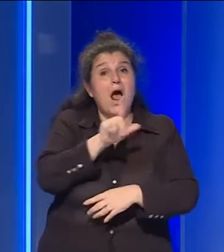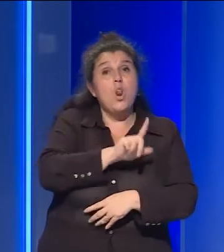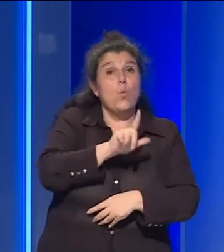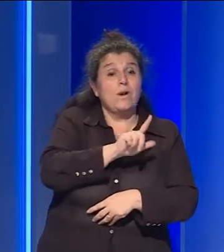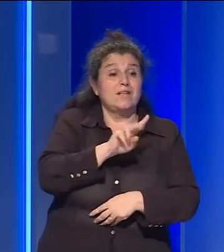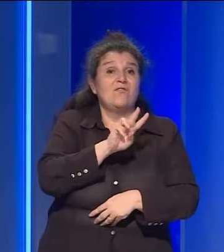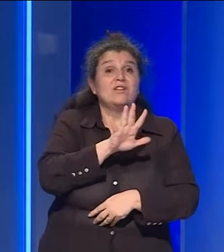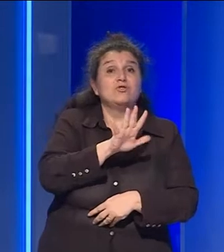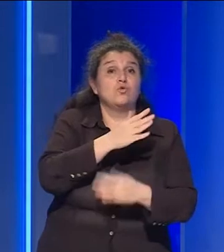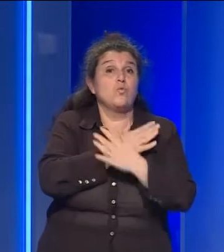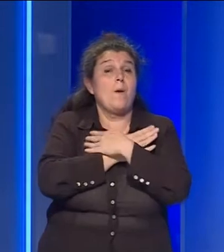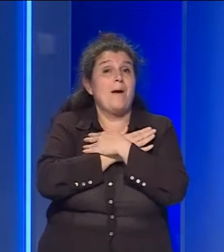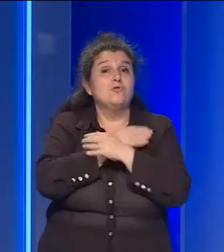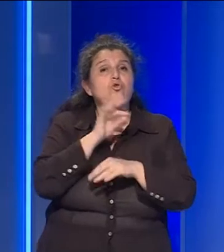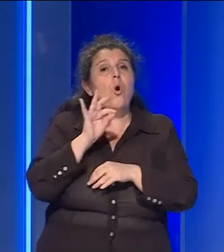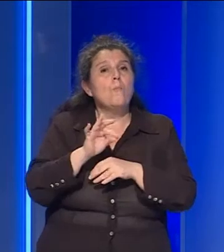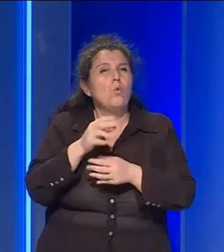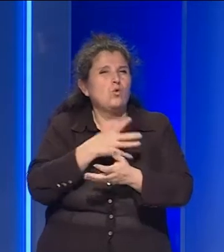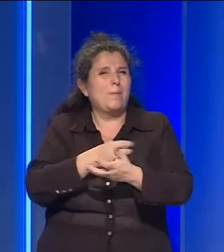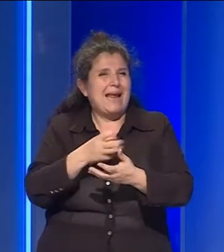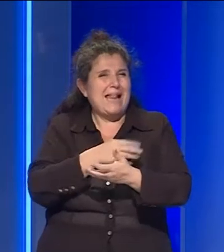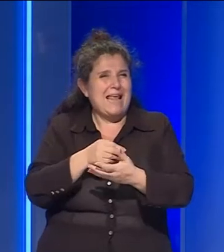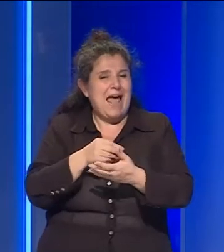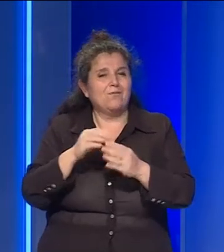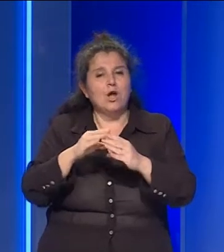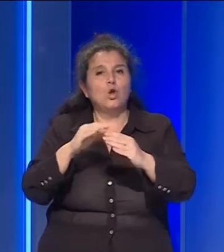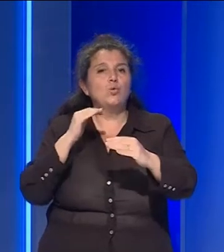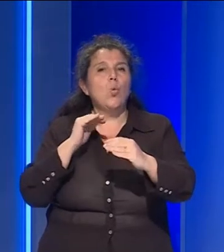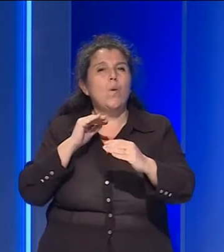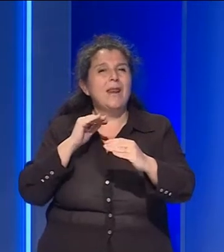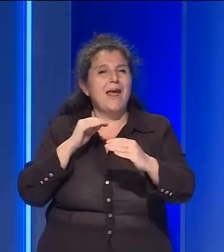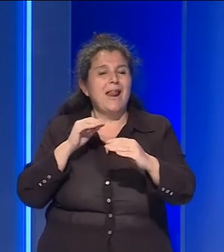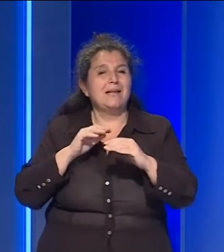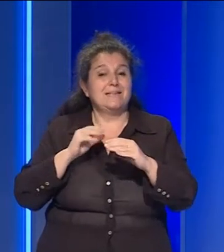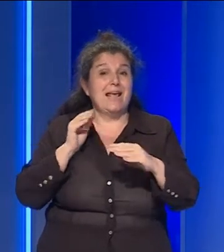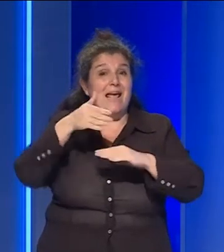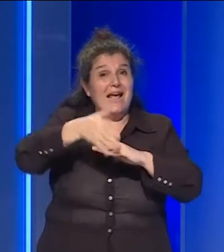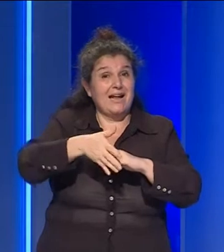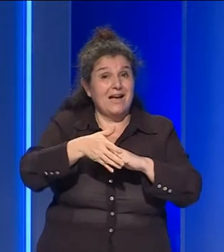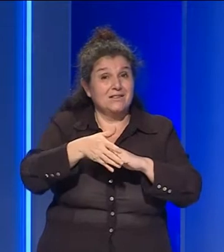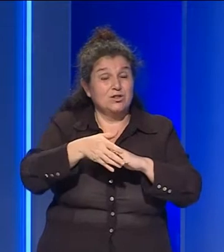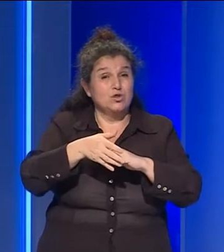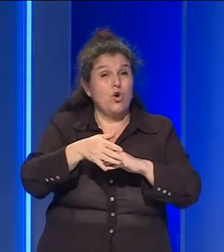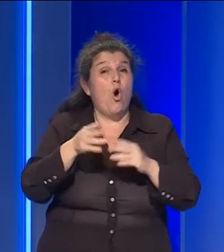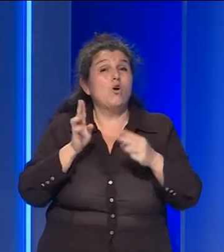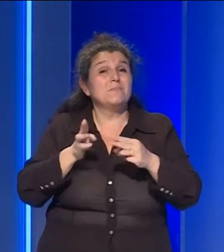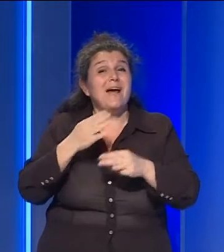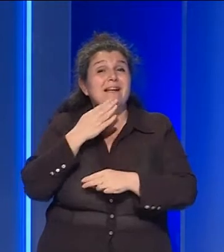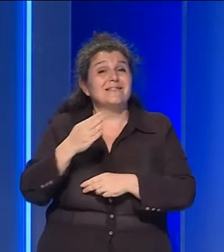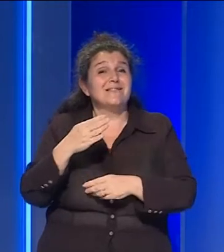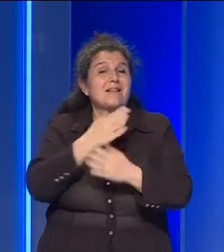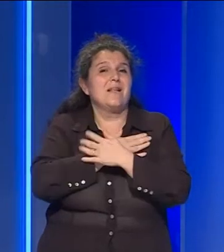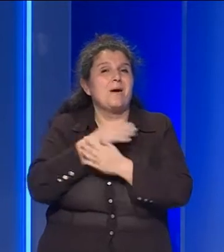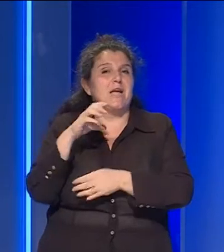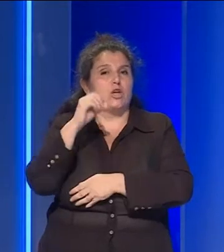25 maggio il punto prelievi situato nel tunnel d'ingresso del Policlinico Santa Maria alle Scotte